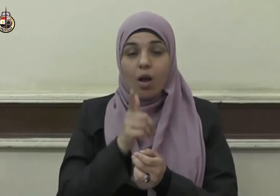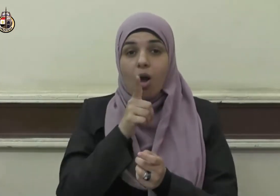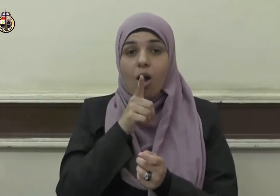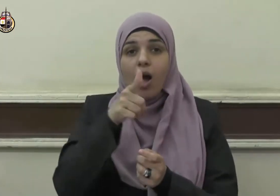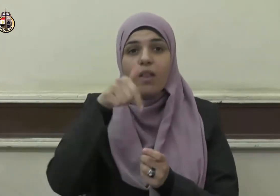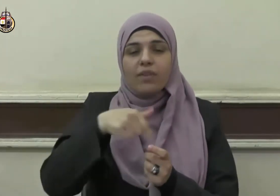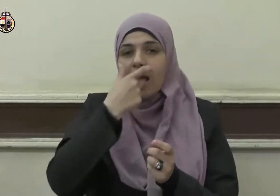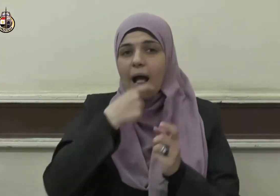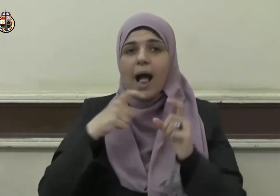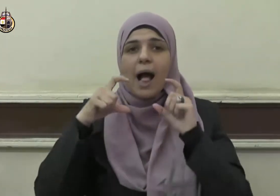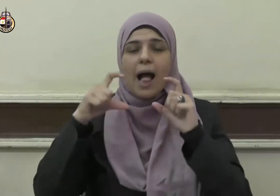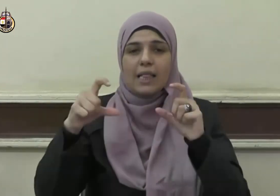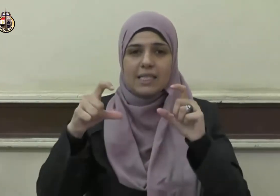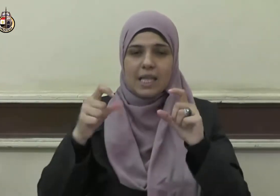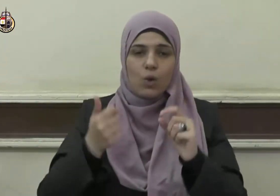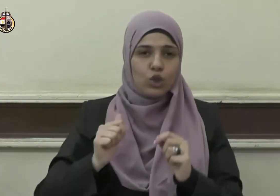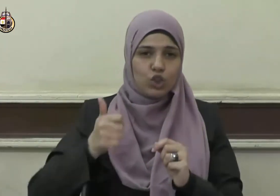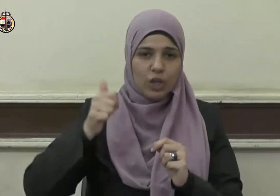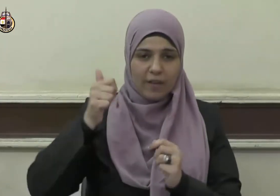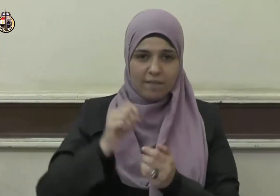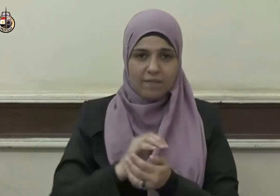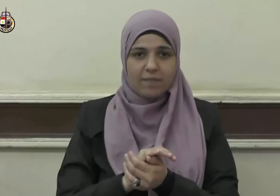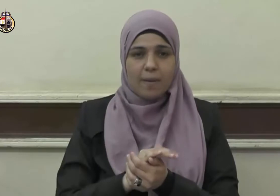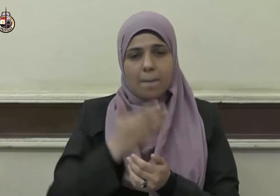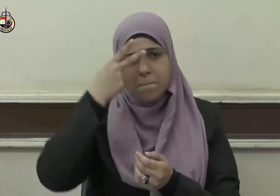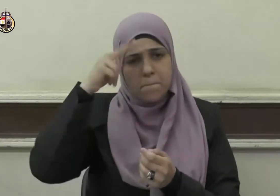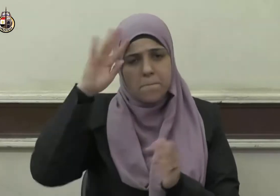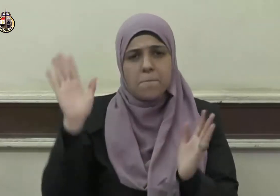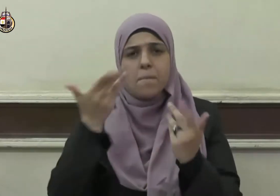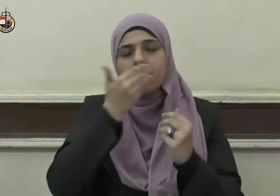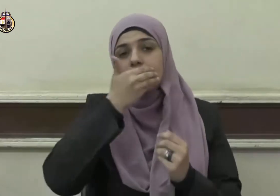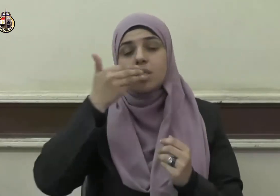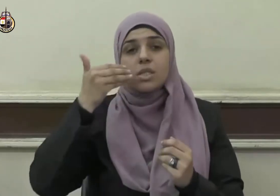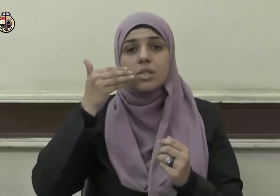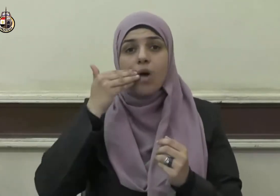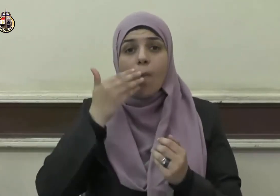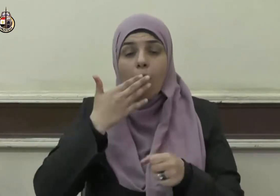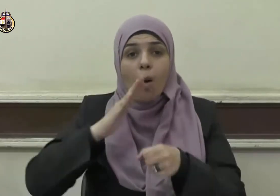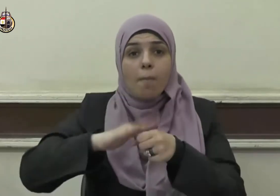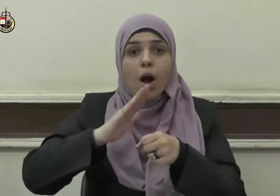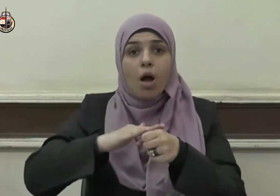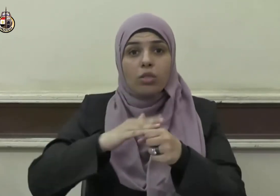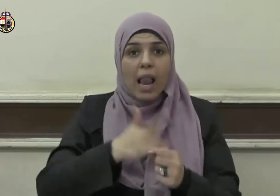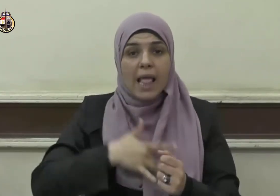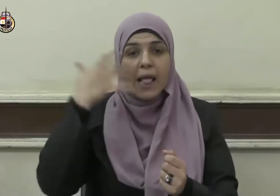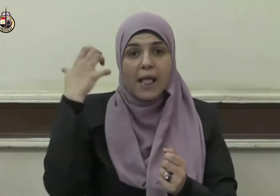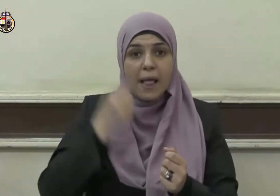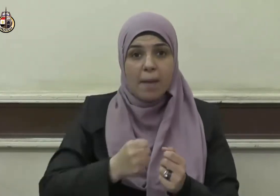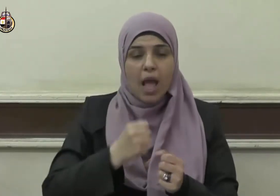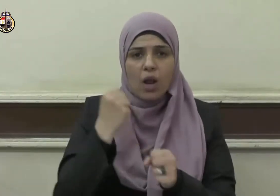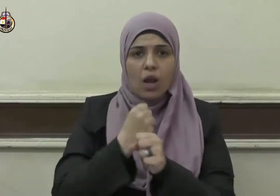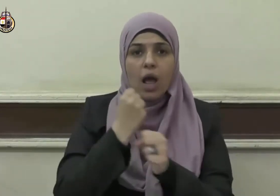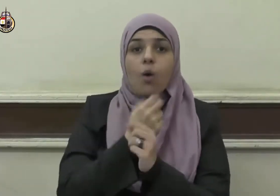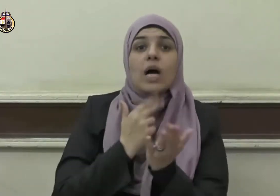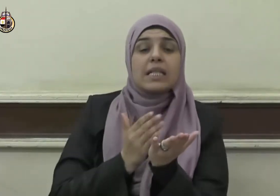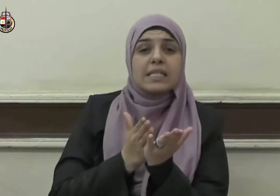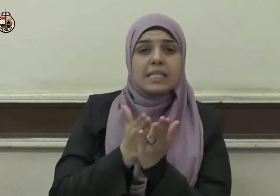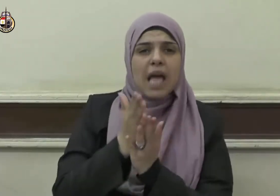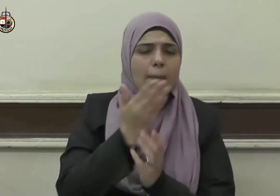حديثه الشريف من صام رمضان إيمان واحتسابا غفر له ما